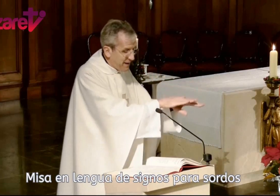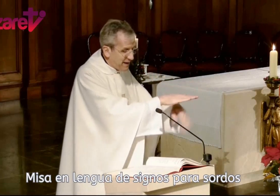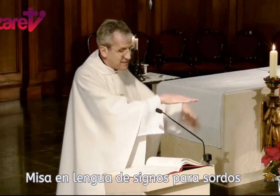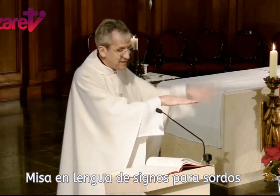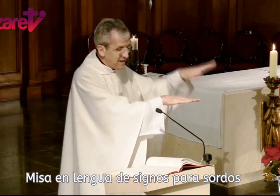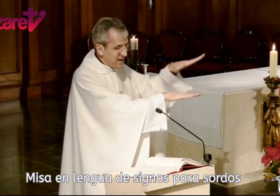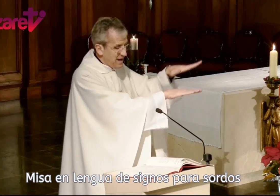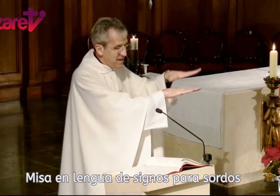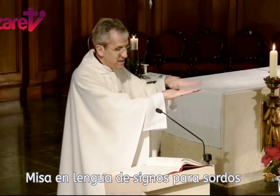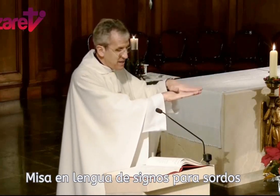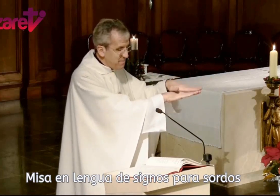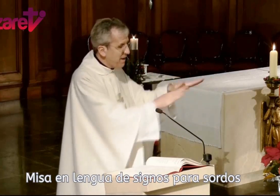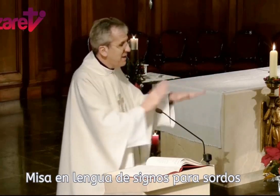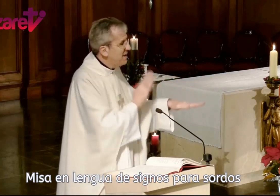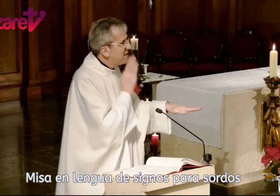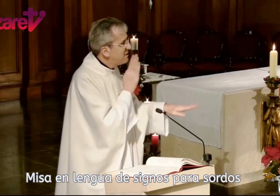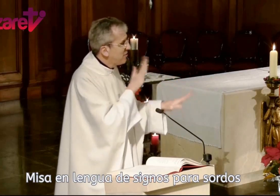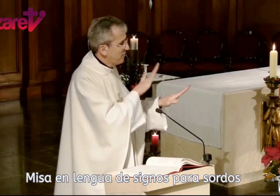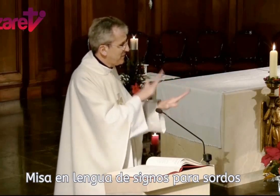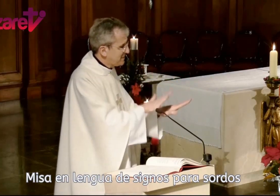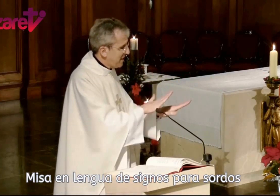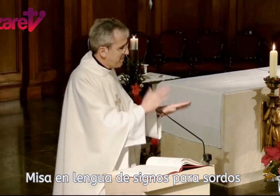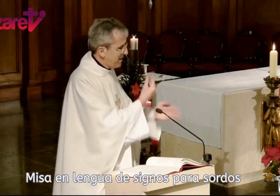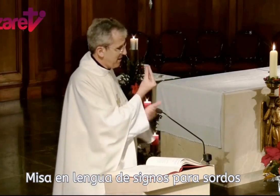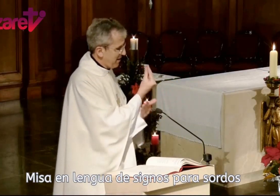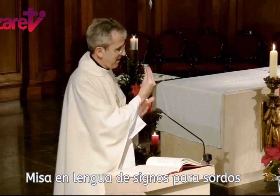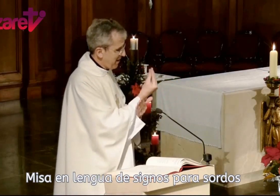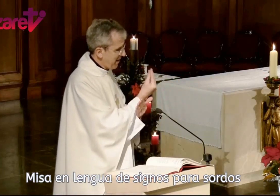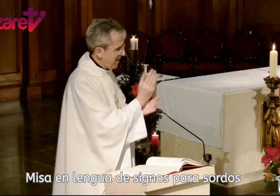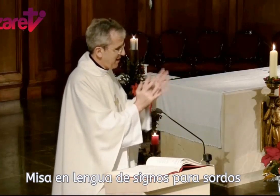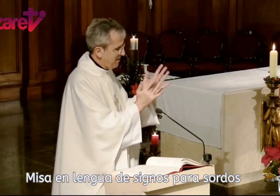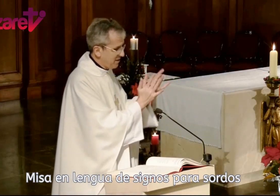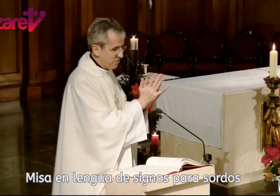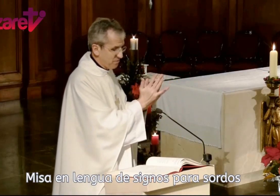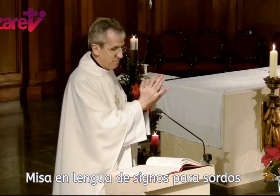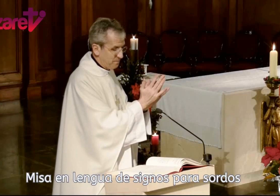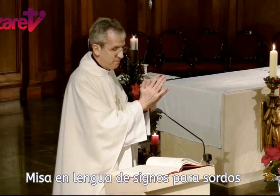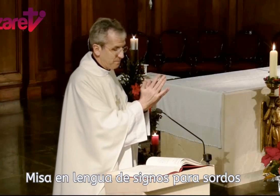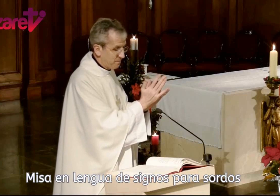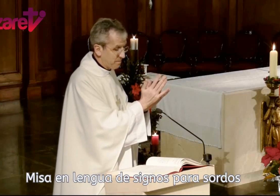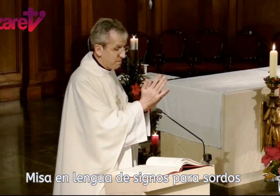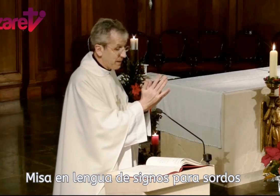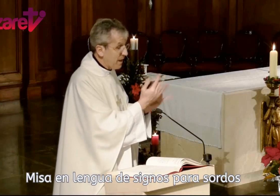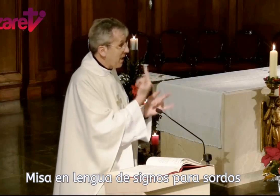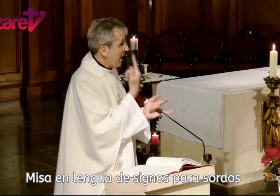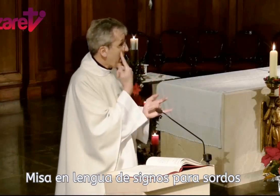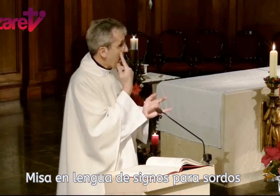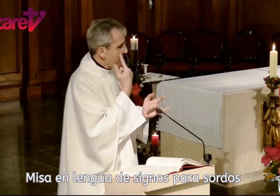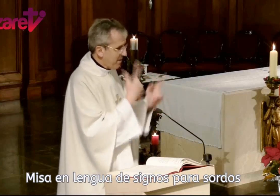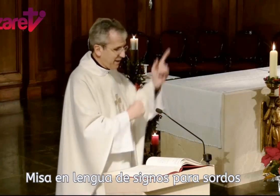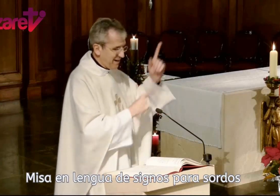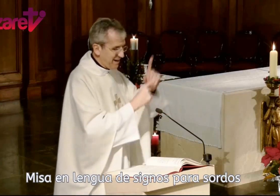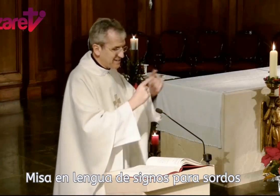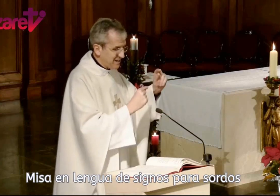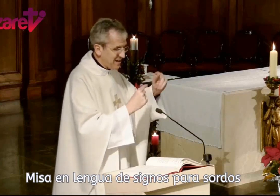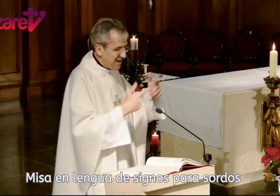pararse encima de donde estaba el niño. Al ver la estrella